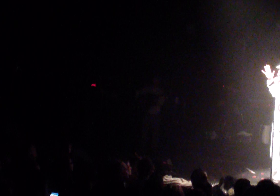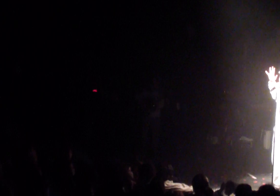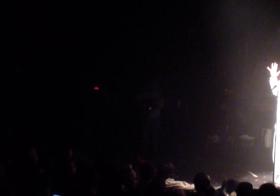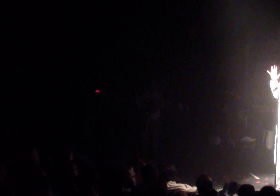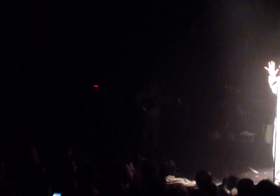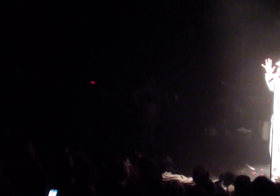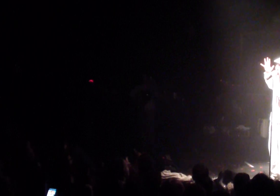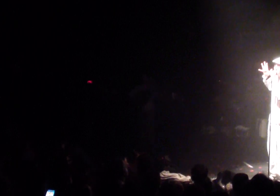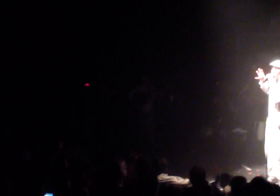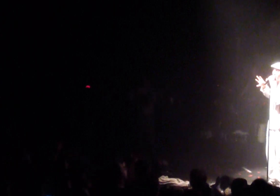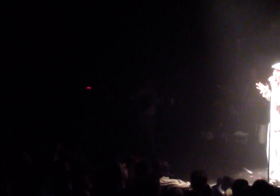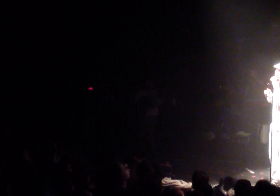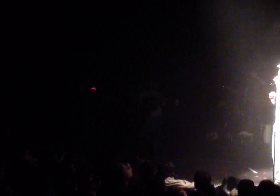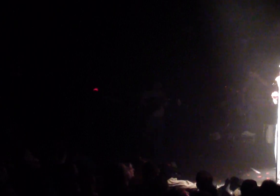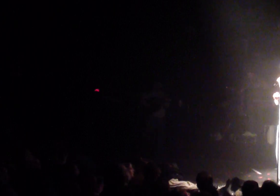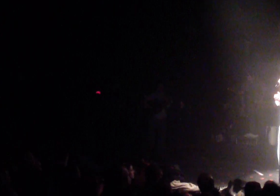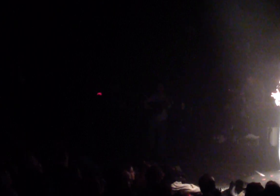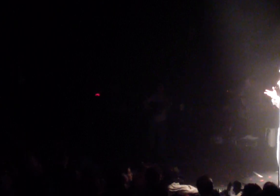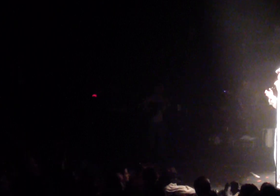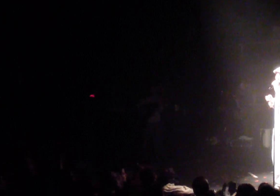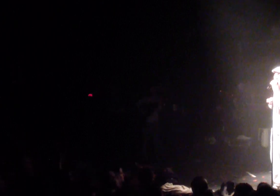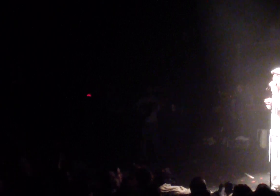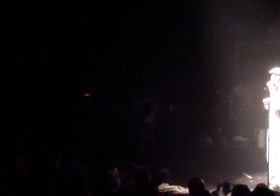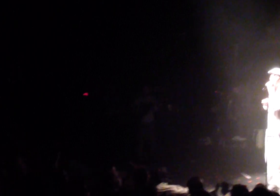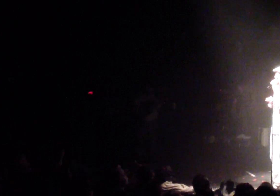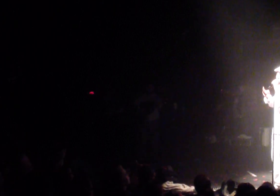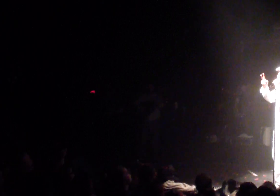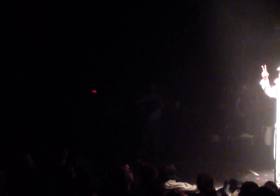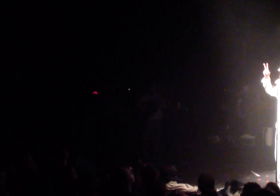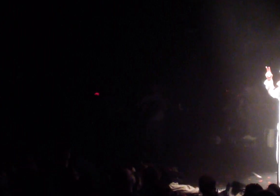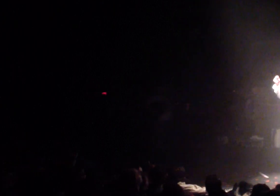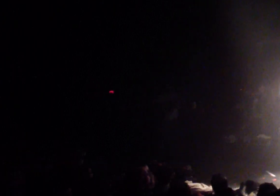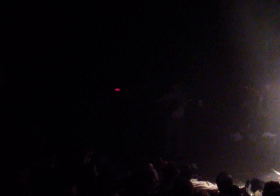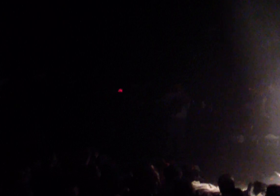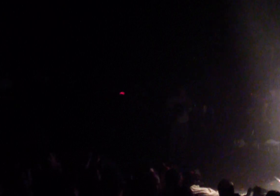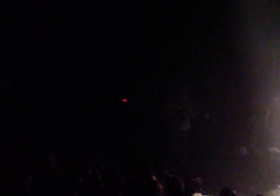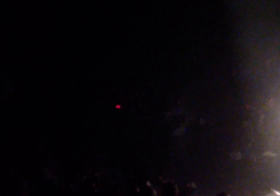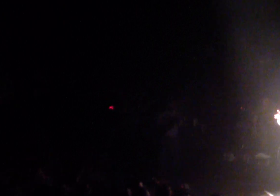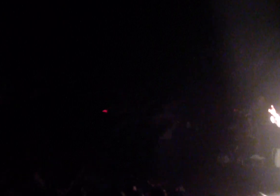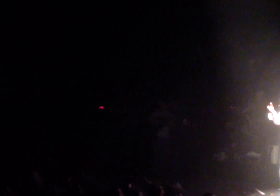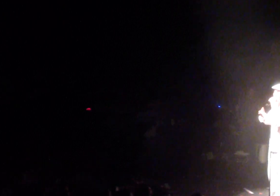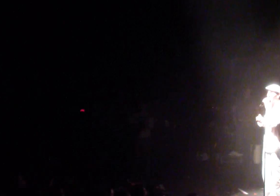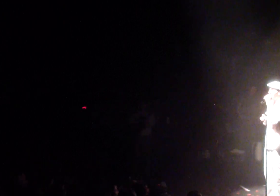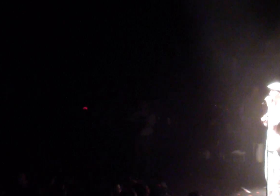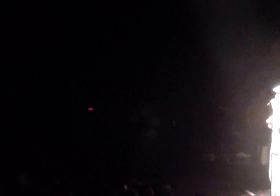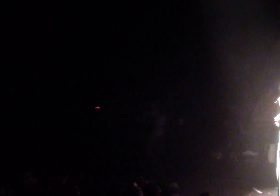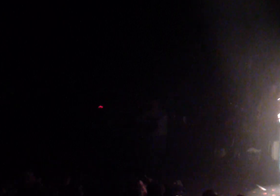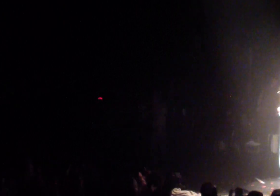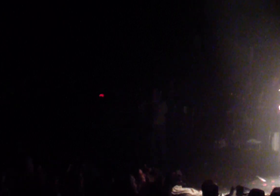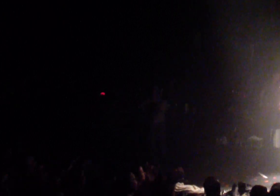Alors il n pas avec nous ce soir, ce vieux monsieur qui a inondé l'Europe avec ces deux mots. Indignez-vous, monsieur Stéphane